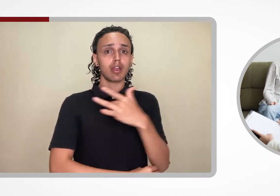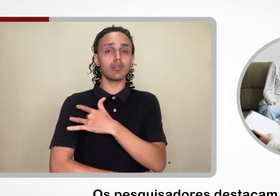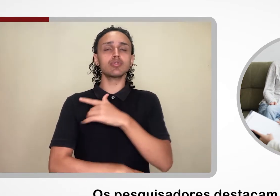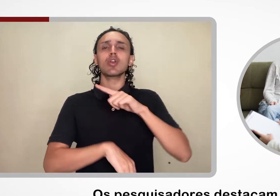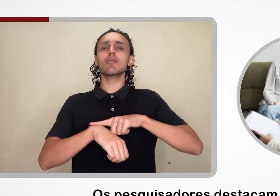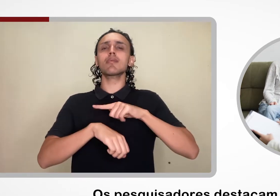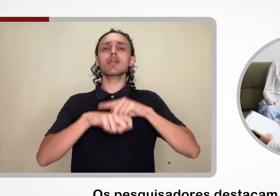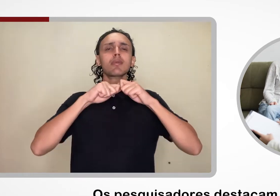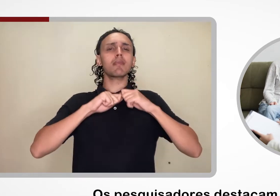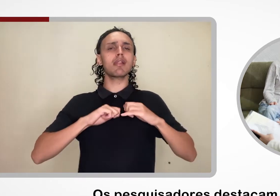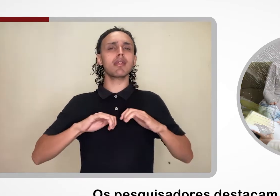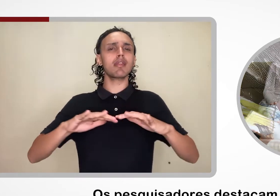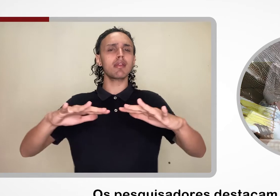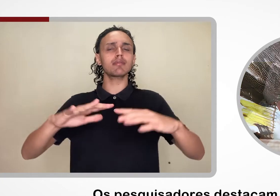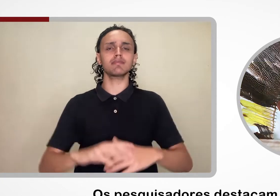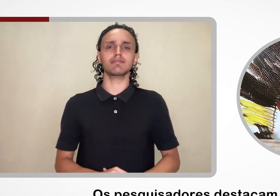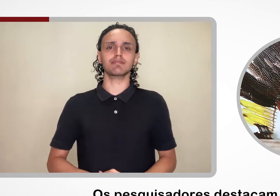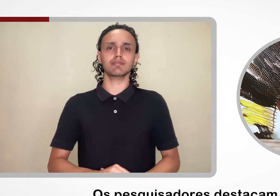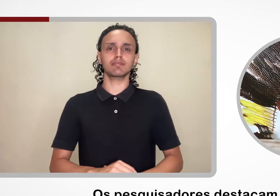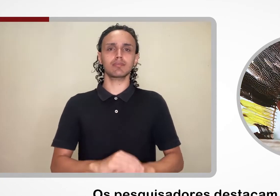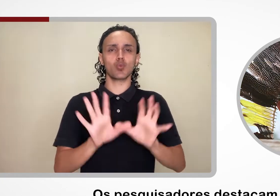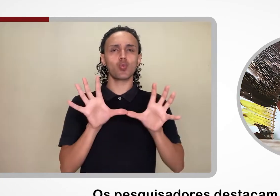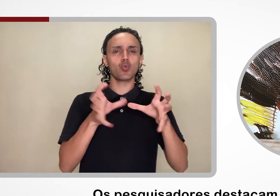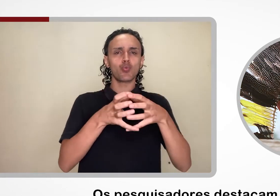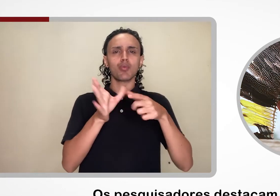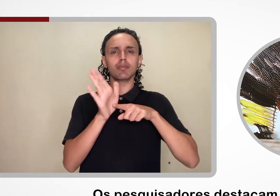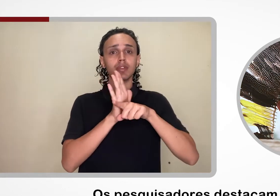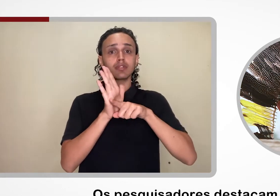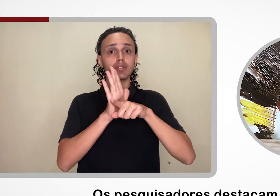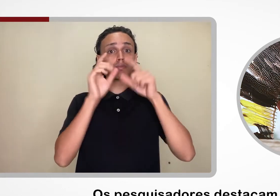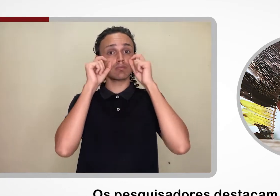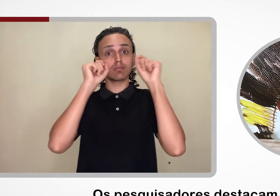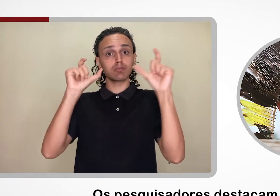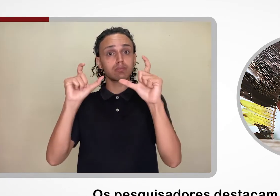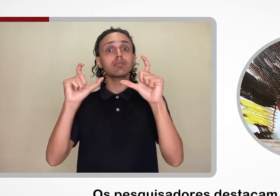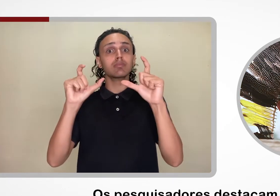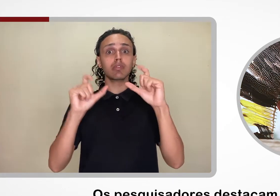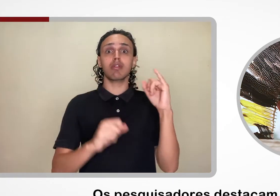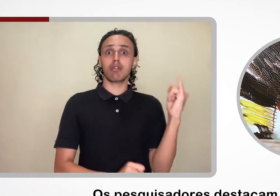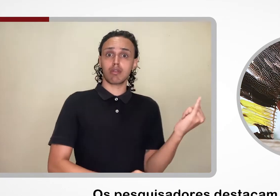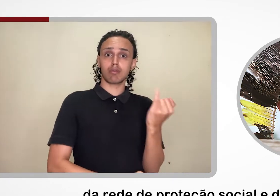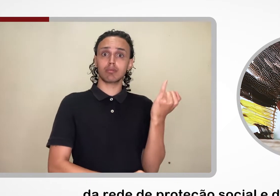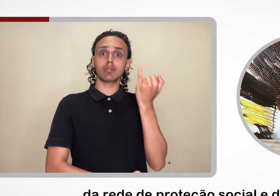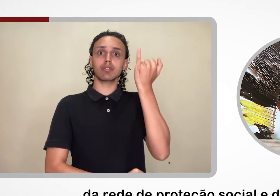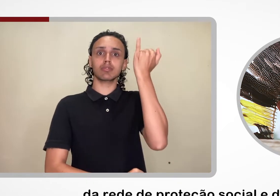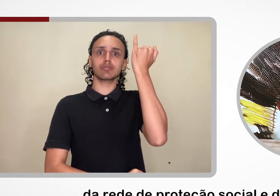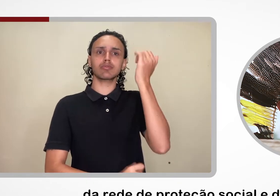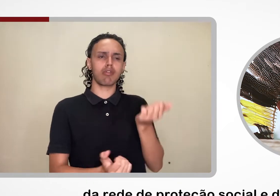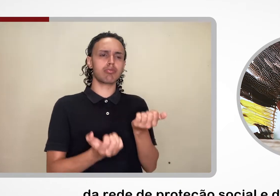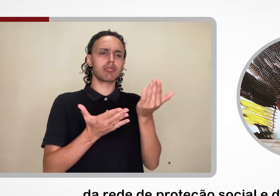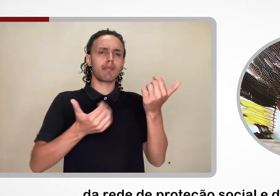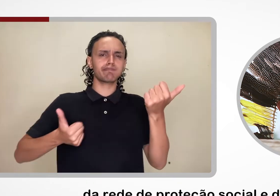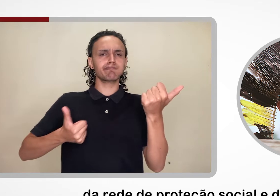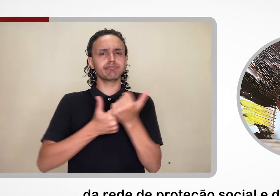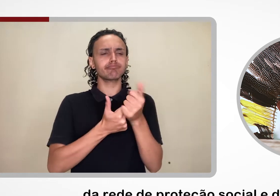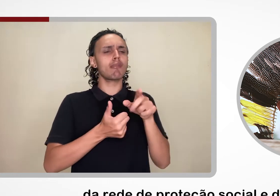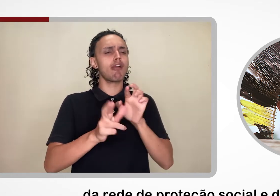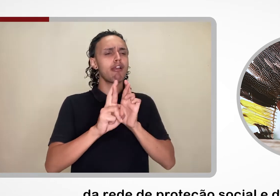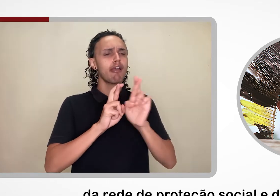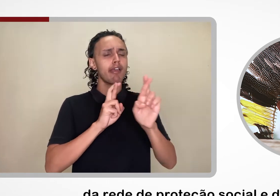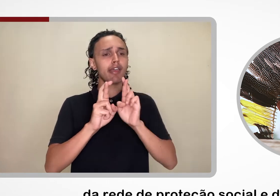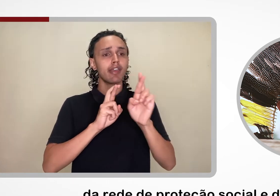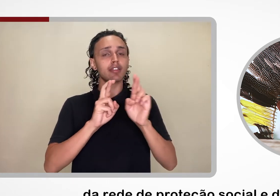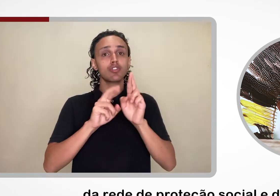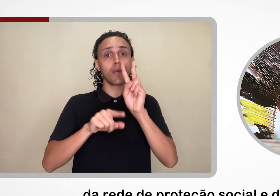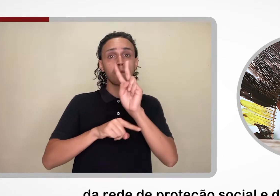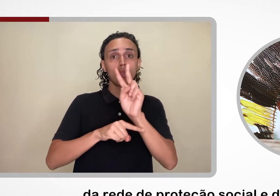Os pesquisadores destacam a necessidade de fortalecimento da rede de proteção social e